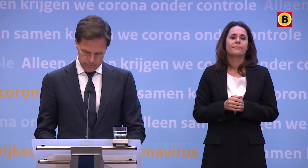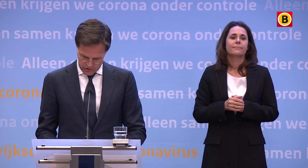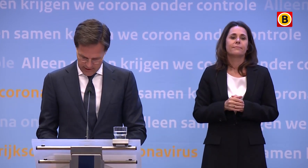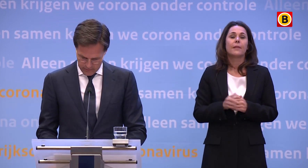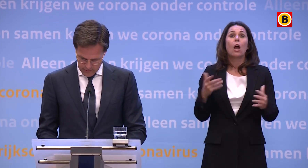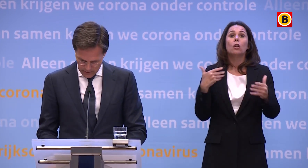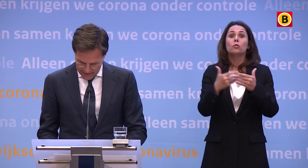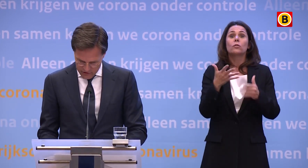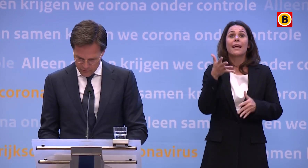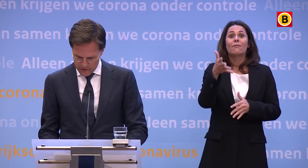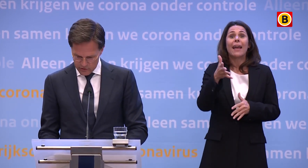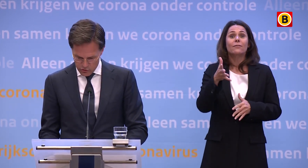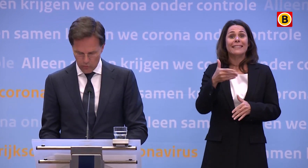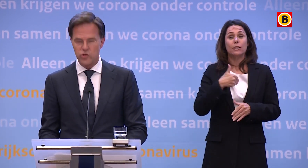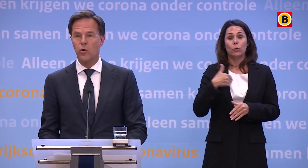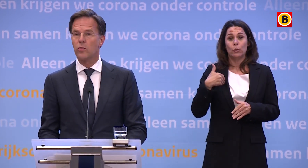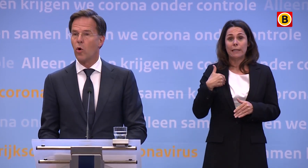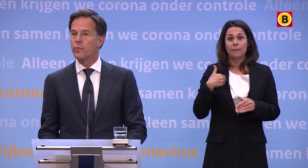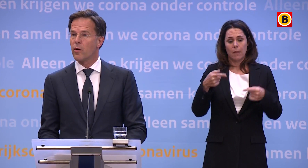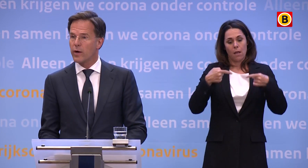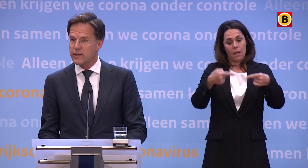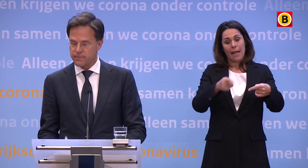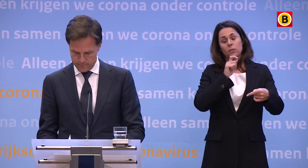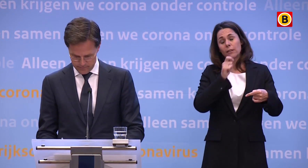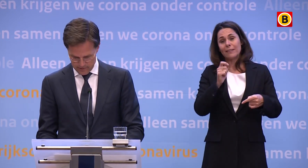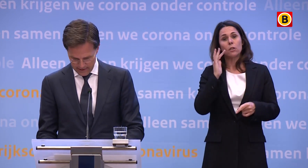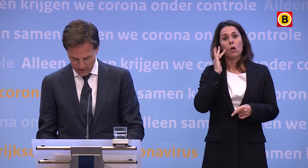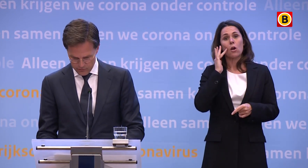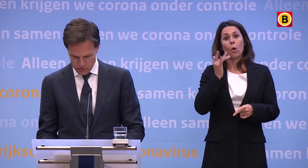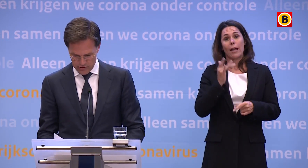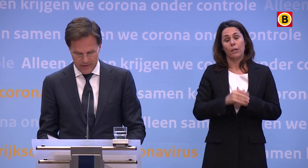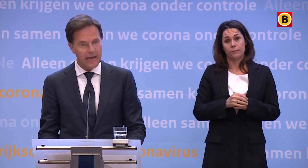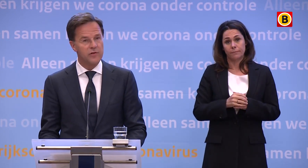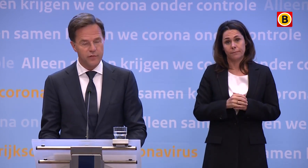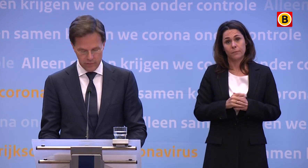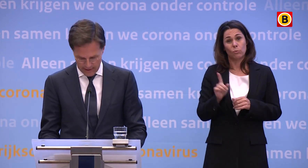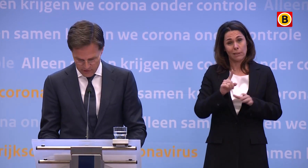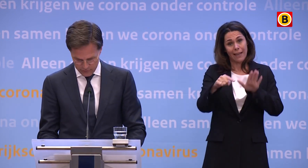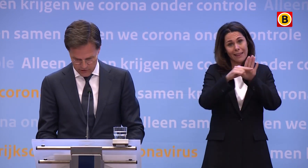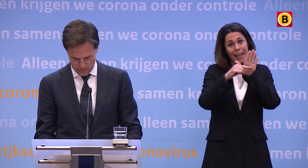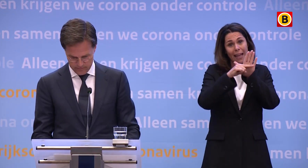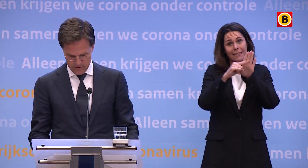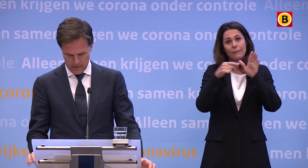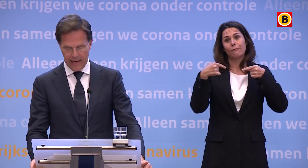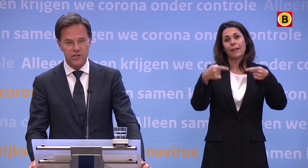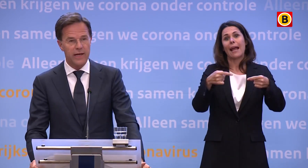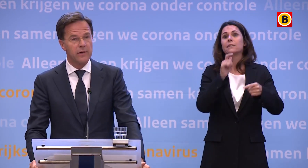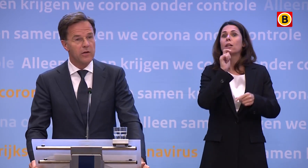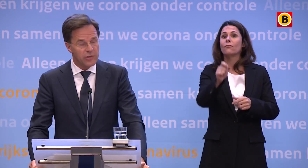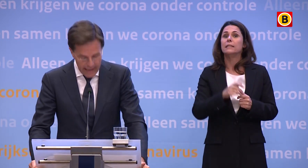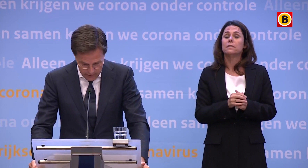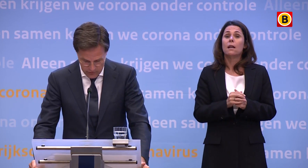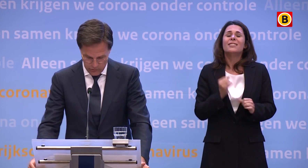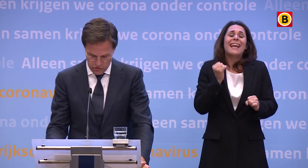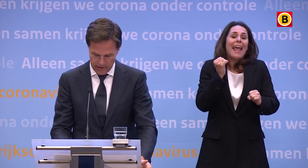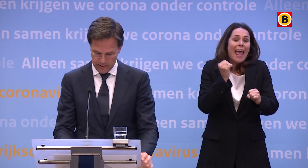juni staan alle reisadviezen sowieso op oranje. En geldt dus een negatief reisadvies. Reis alleen